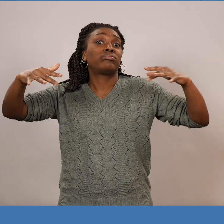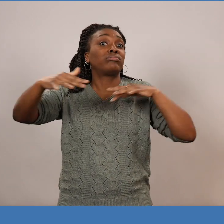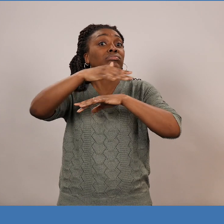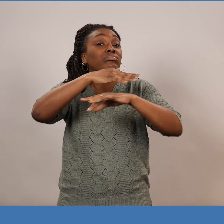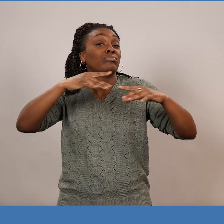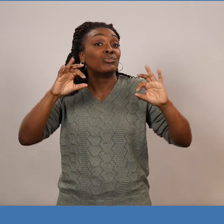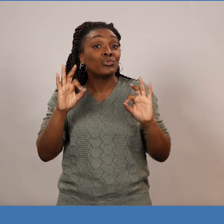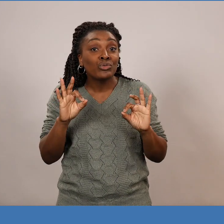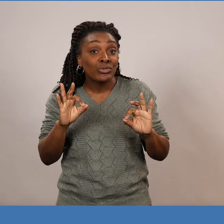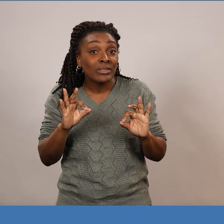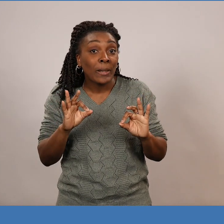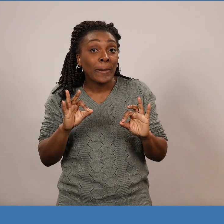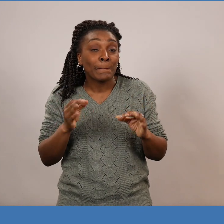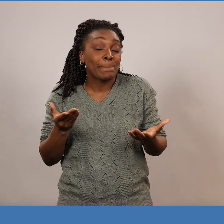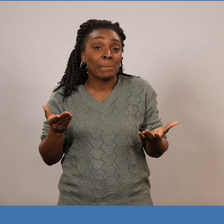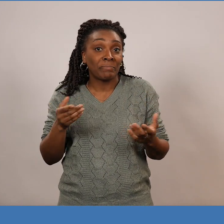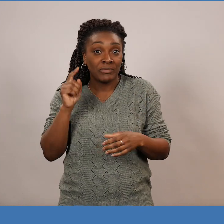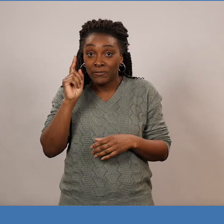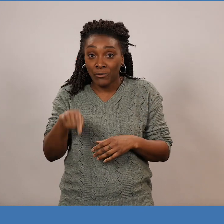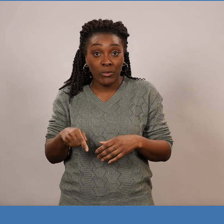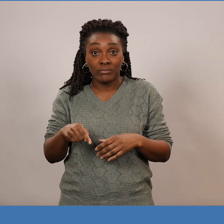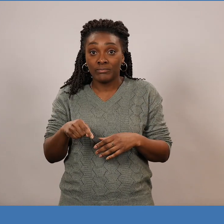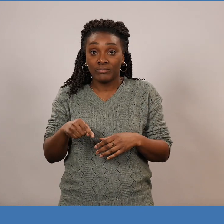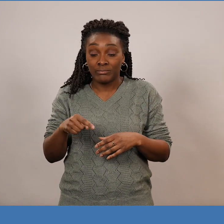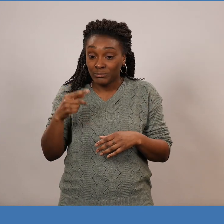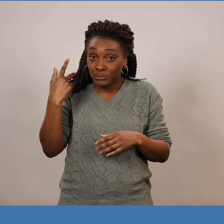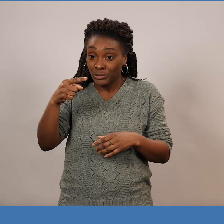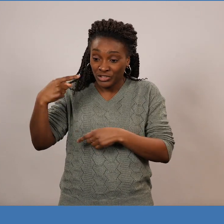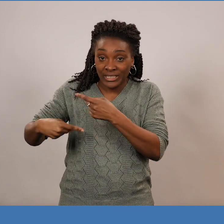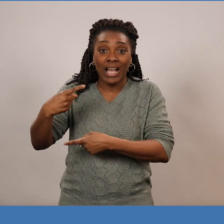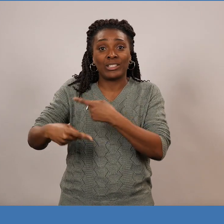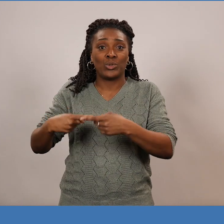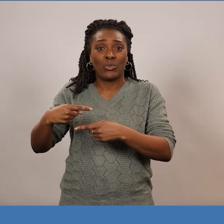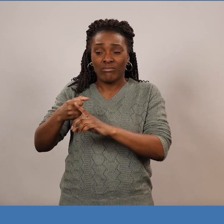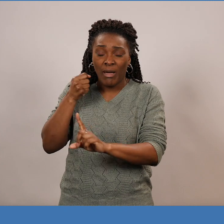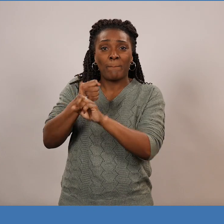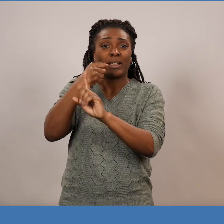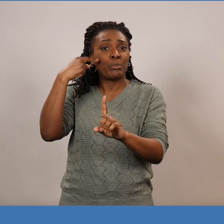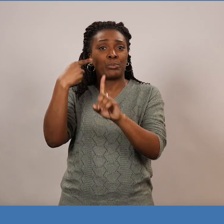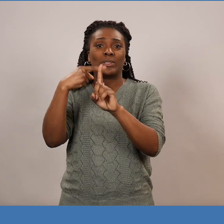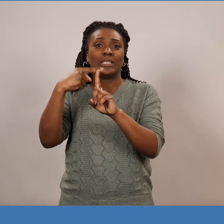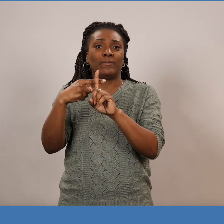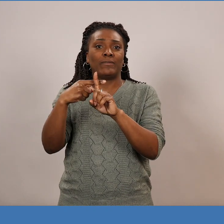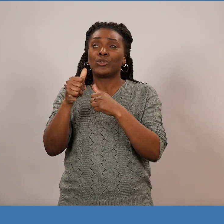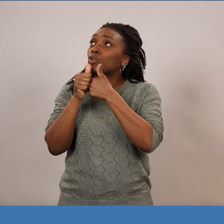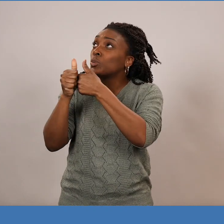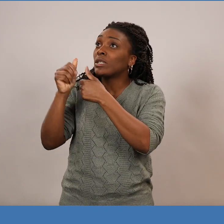habité par des humains très souvent. Alors il faut pouvoir marquer positivement, marquer